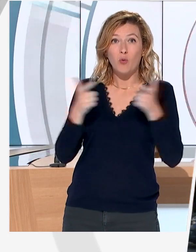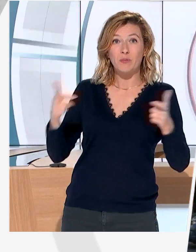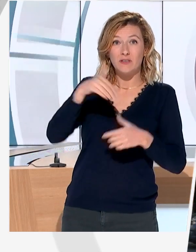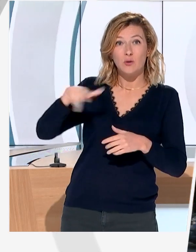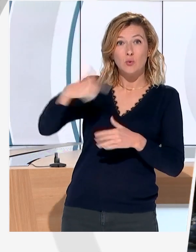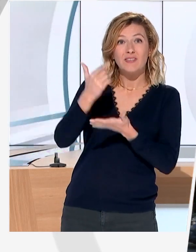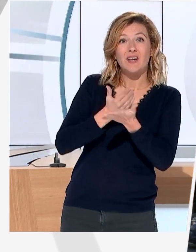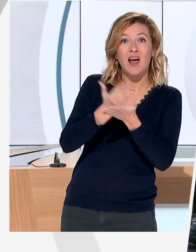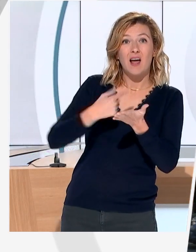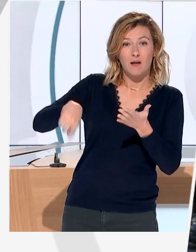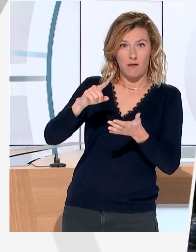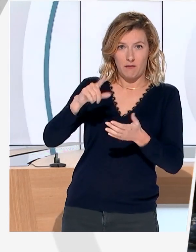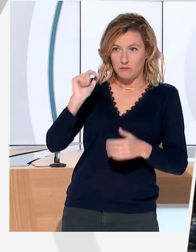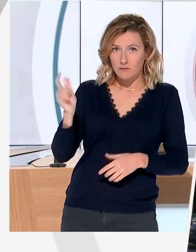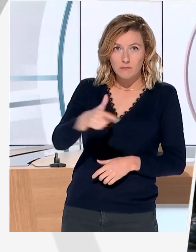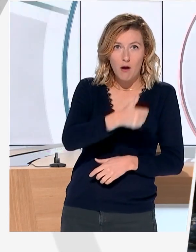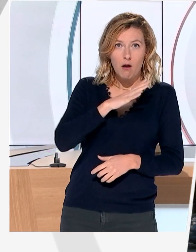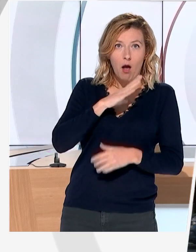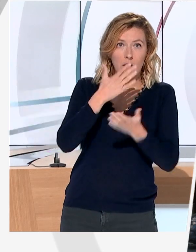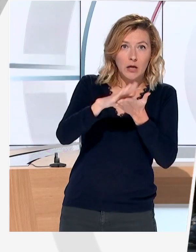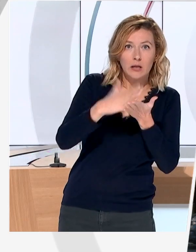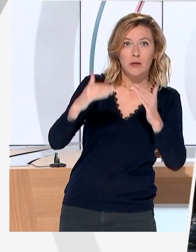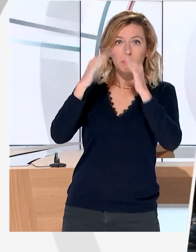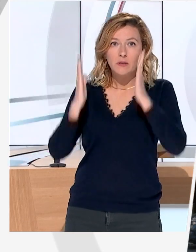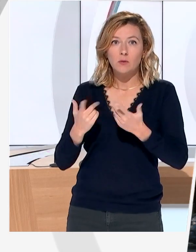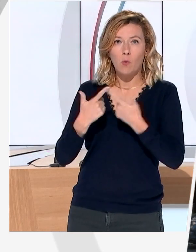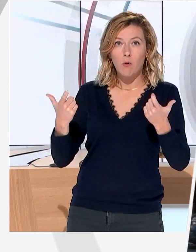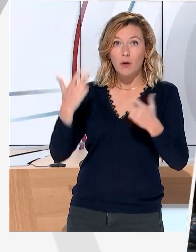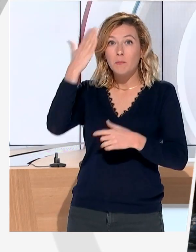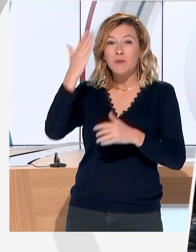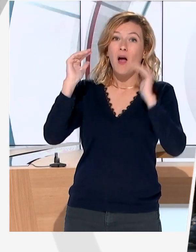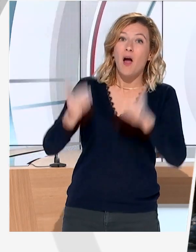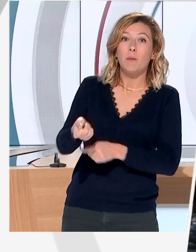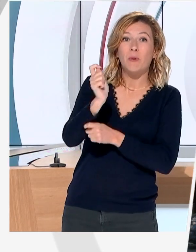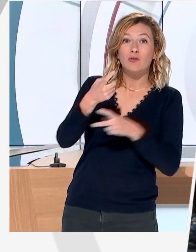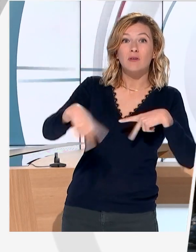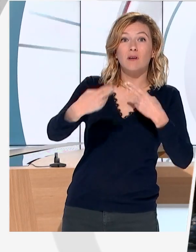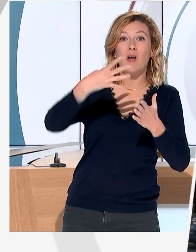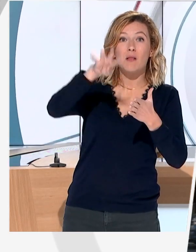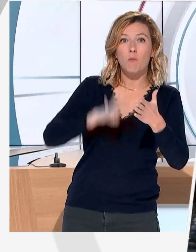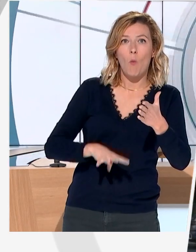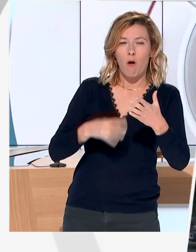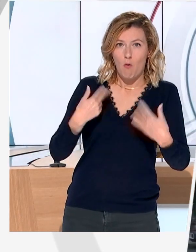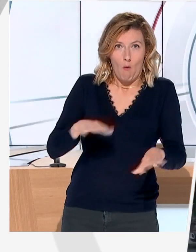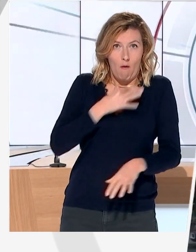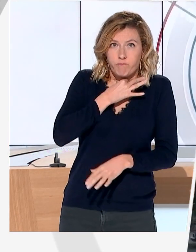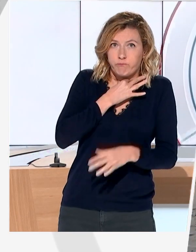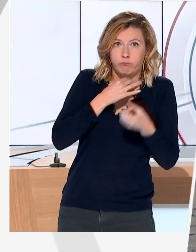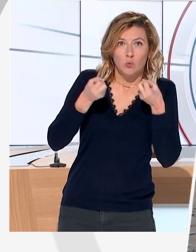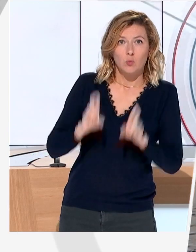crédits, des maisons. S'ils nous arrêtent la pêche pendant 4 mois de l'année, c'est la fin. On ne pas y arriver. On ne s'en sortira pas. Ce